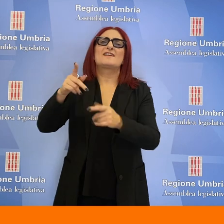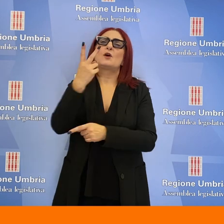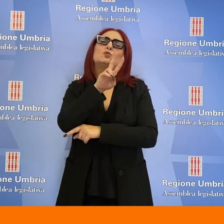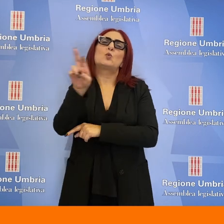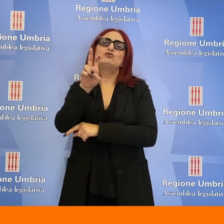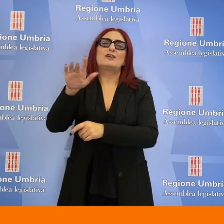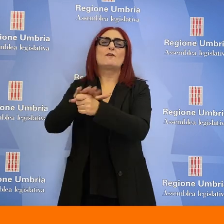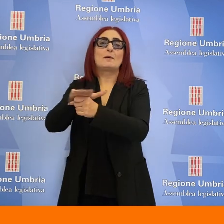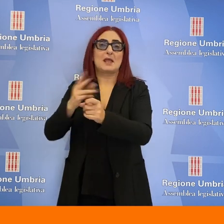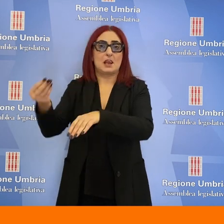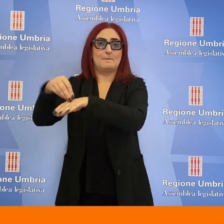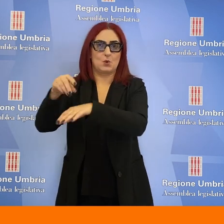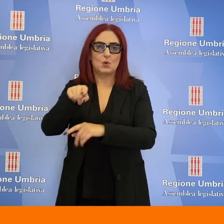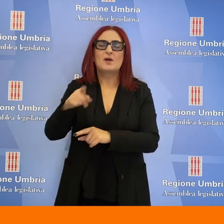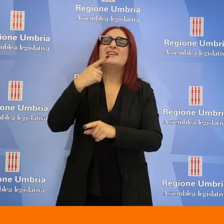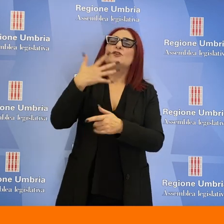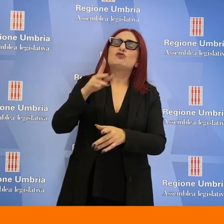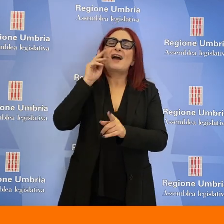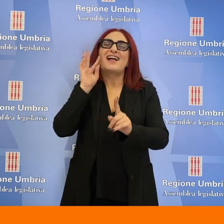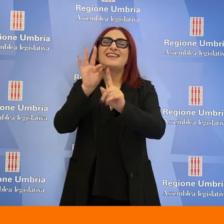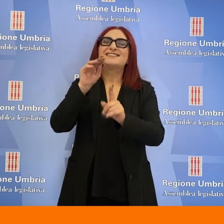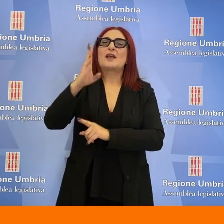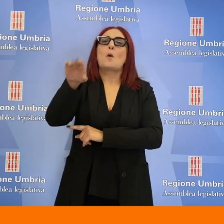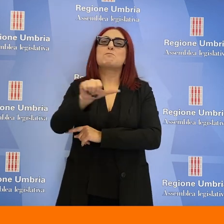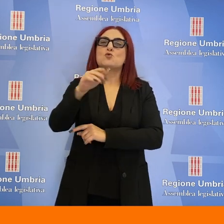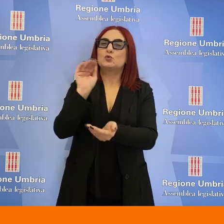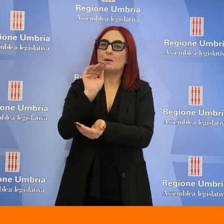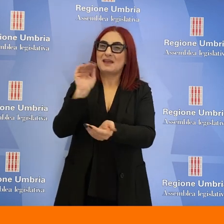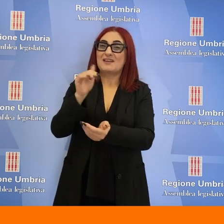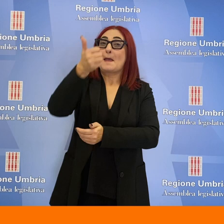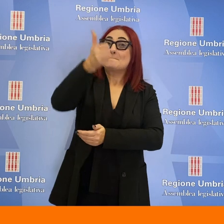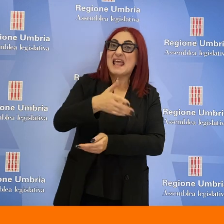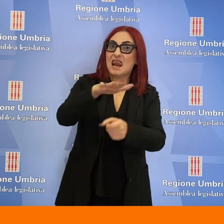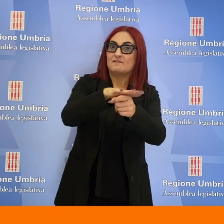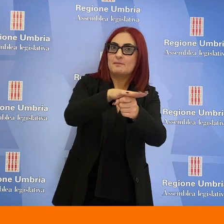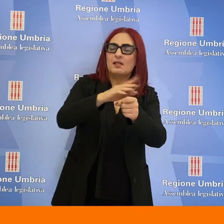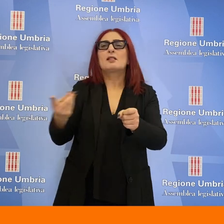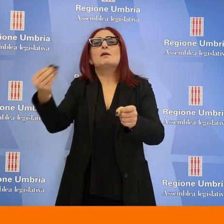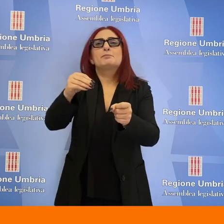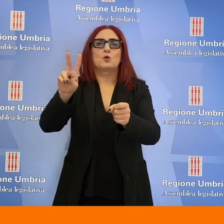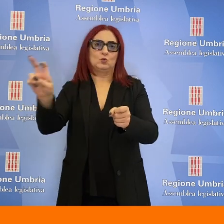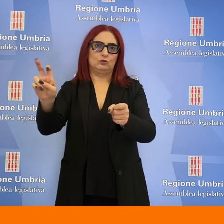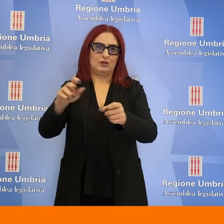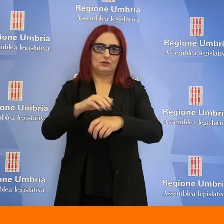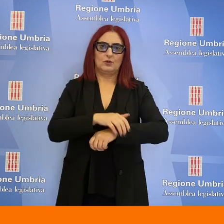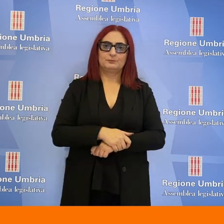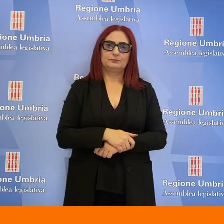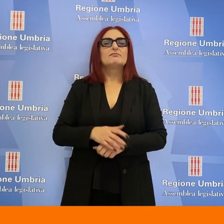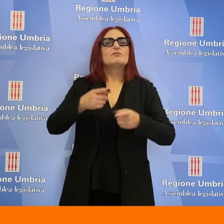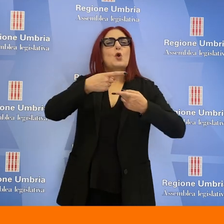portando quelli destinatari del bonus bebè da 1.000 a 1.200. Per